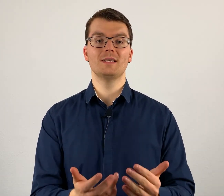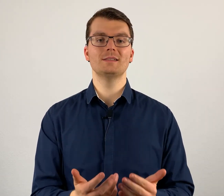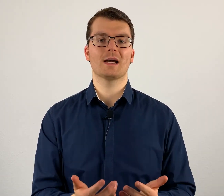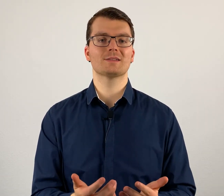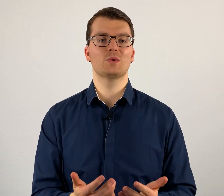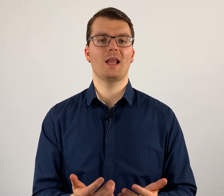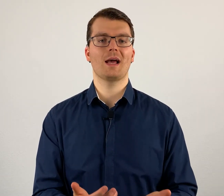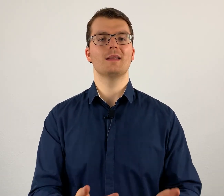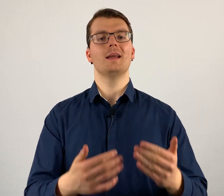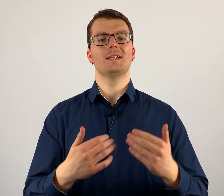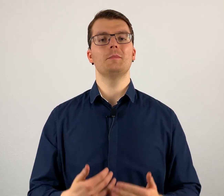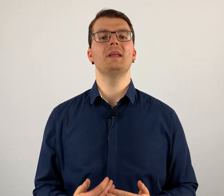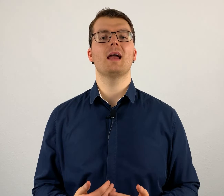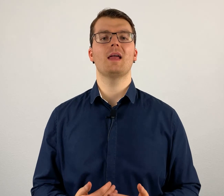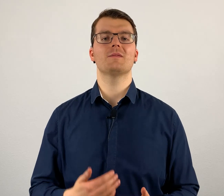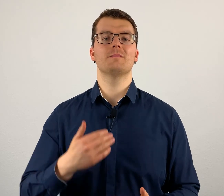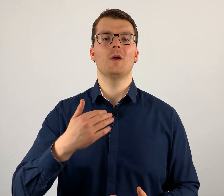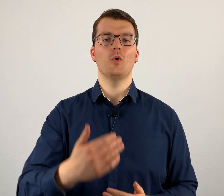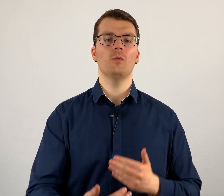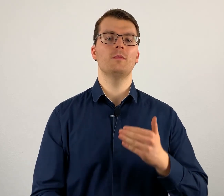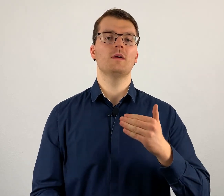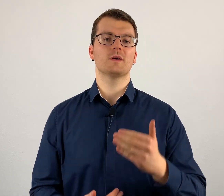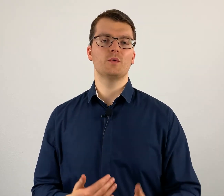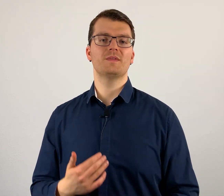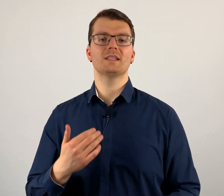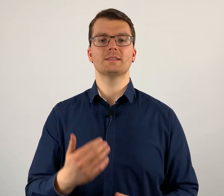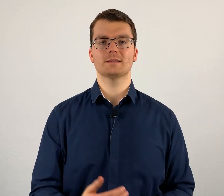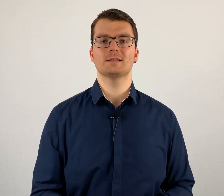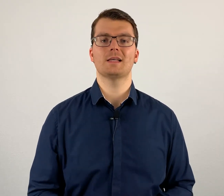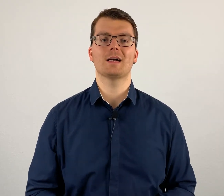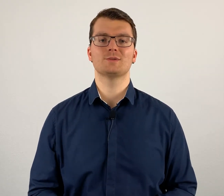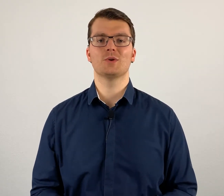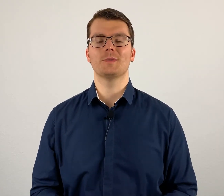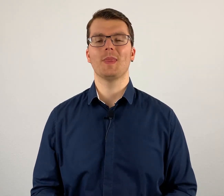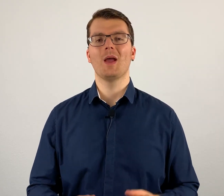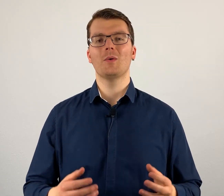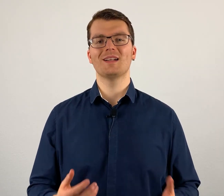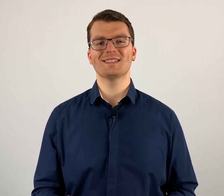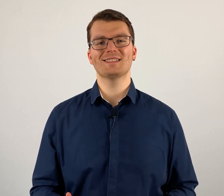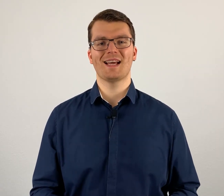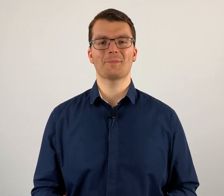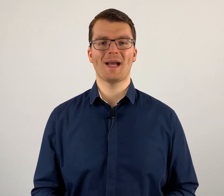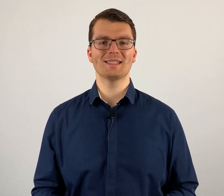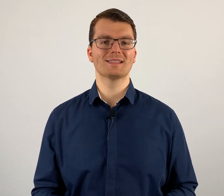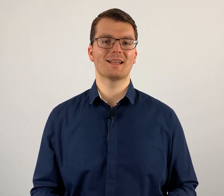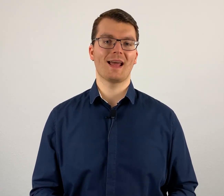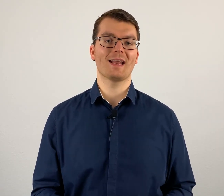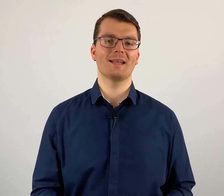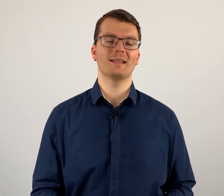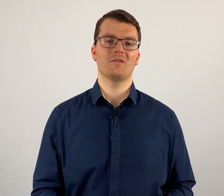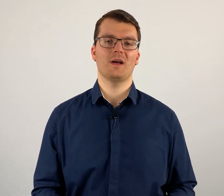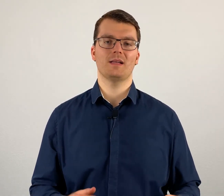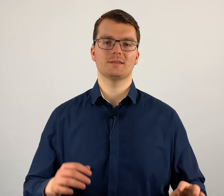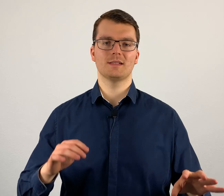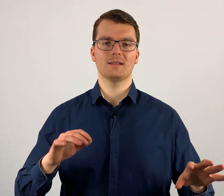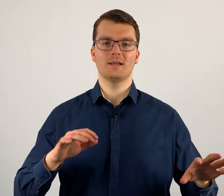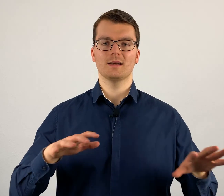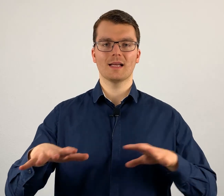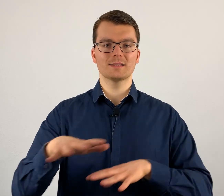die Sachen zu lernen, die mir helfen, um vernünftige Sätze sagen zu können. Und das ist halt meistens leider nicht der Fall. Da sind ganz,